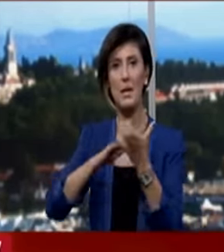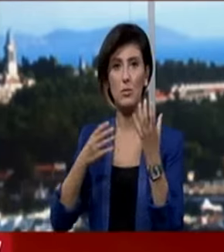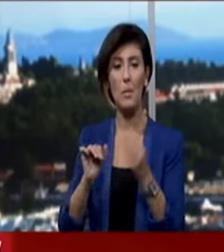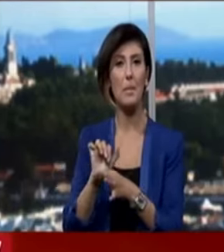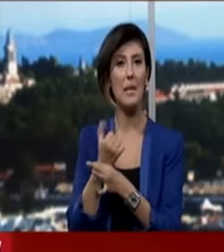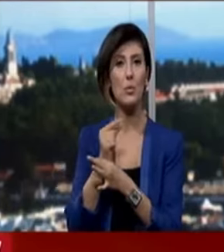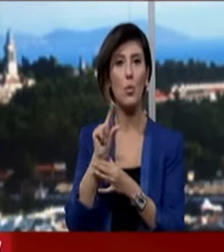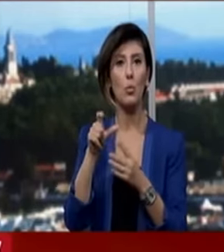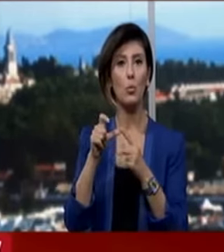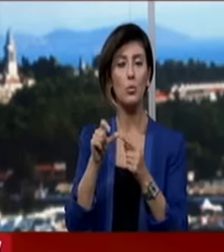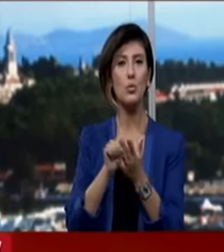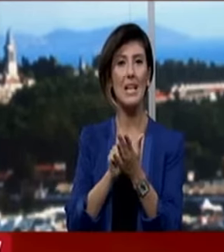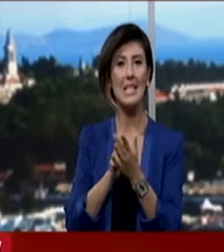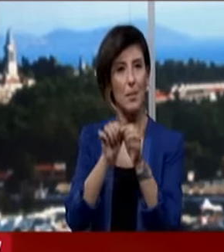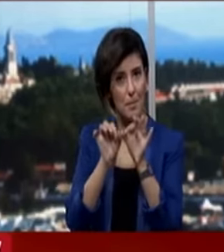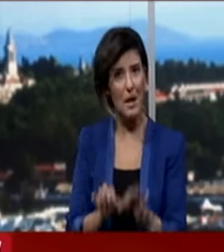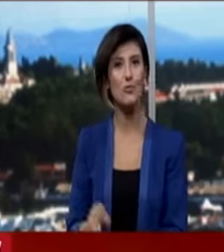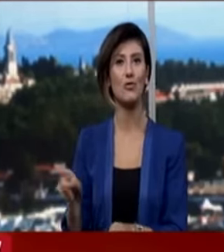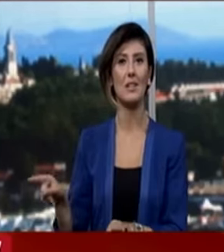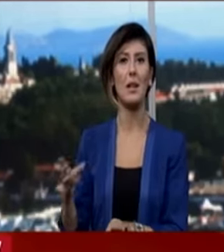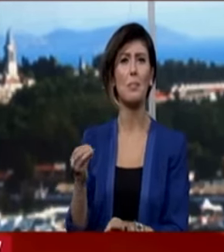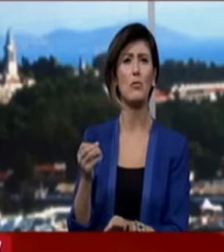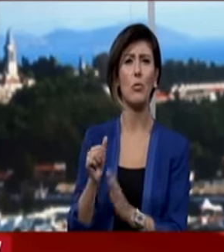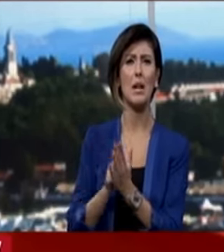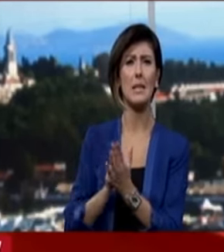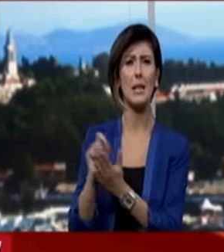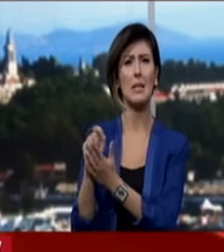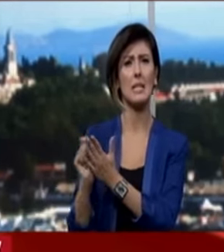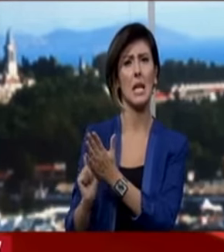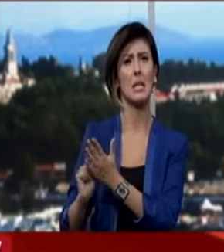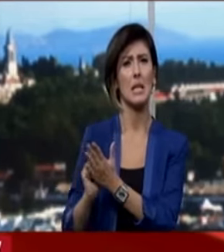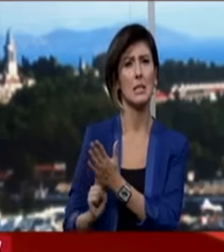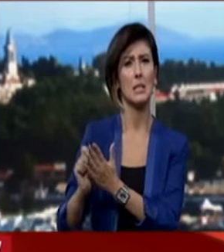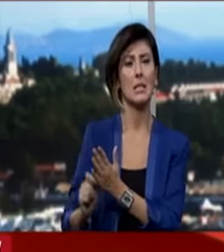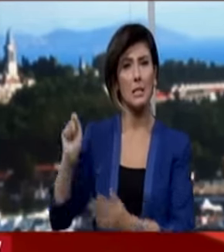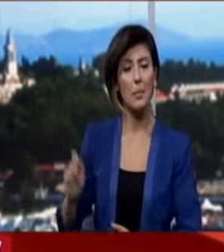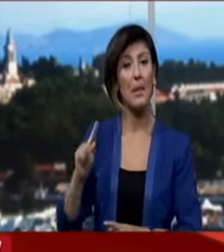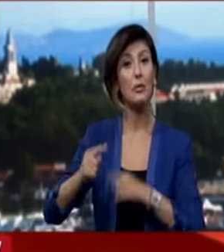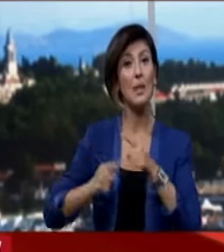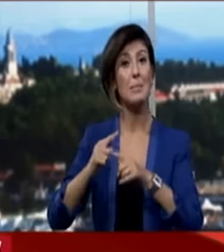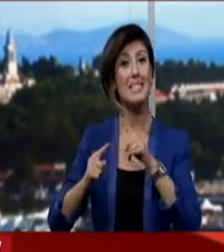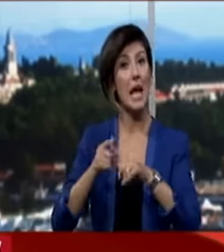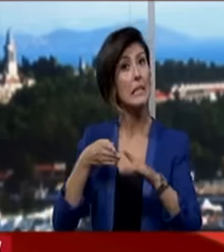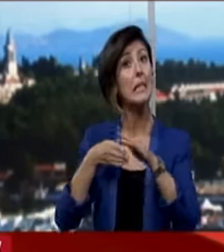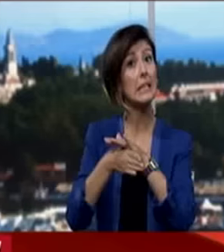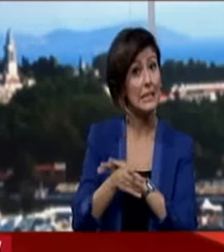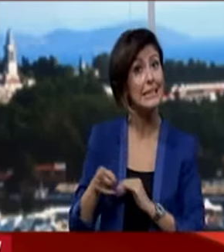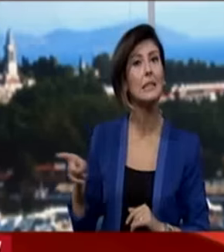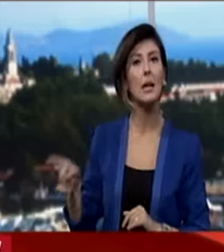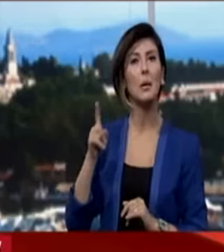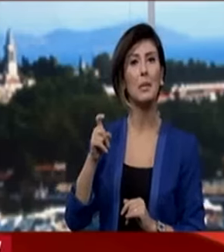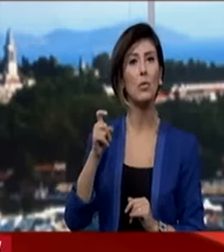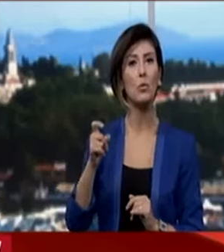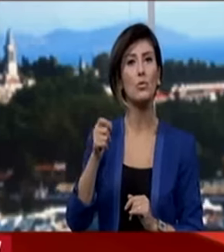Mesleğe Ulus Gazetesi'nde başlayan Çetin Altan pek çok gazetede köşe yazarlığı yaptı. Bir dönem siyasete de giren Çetin